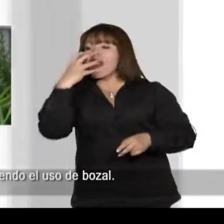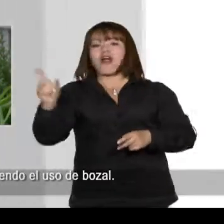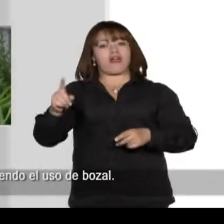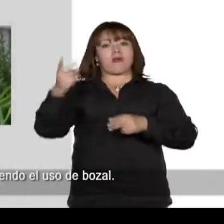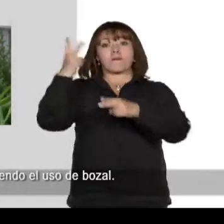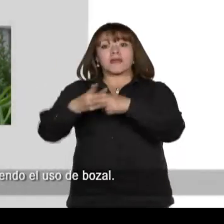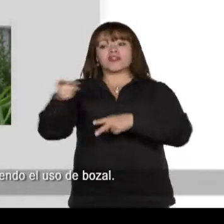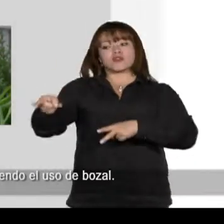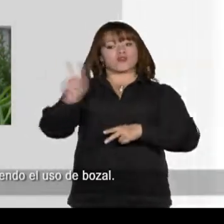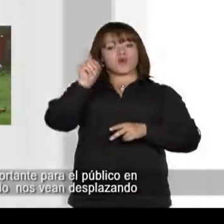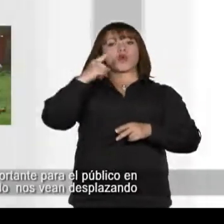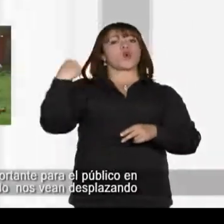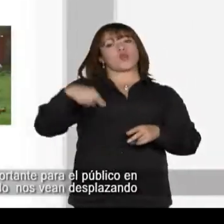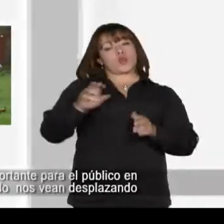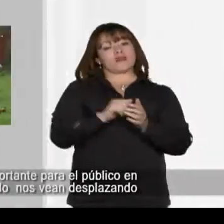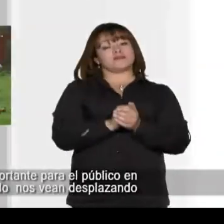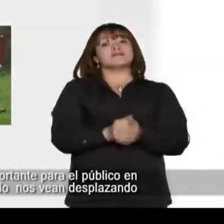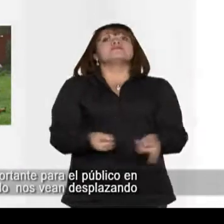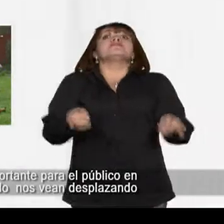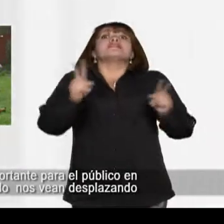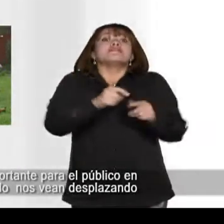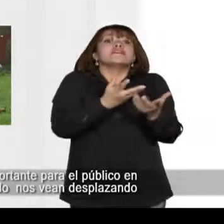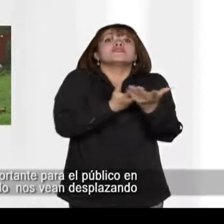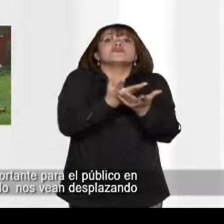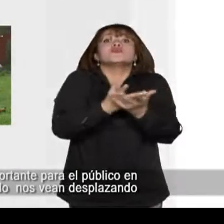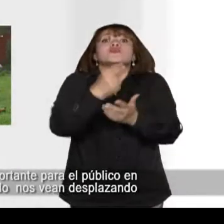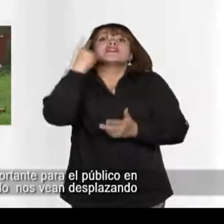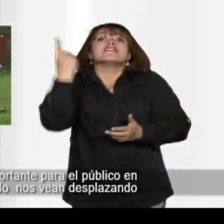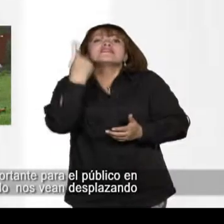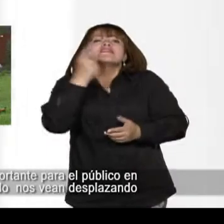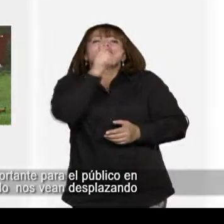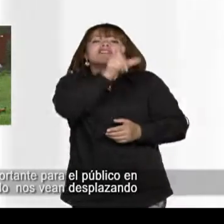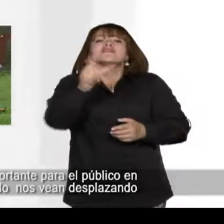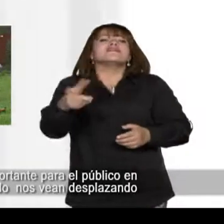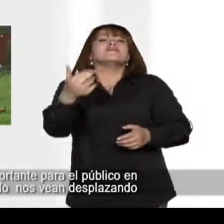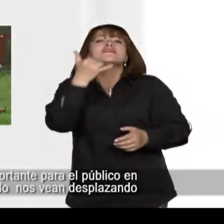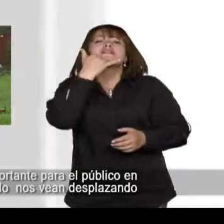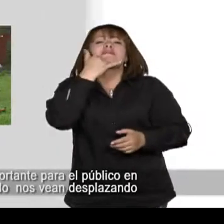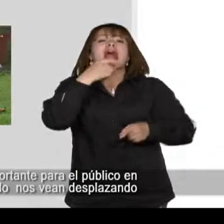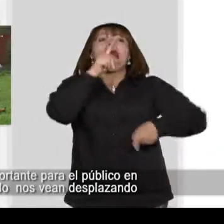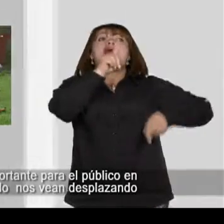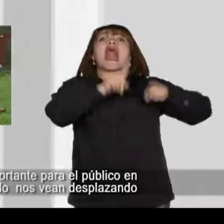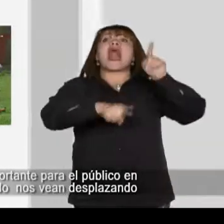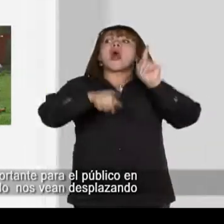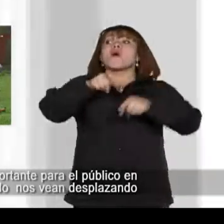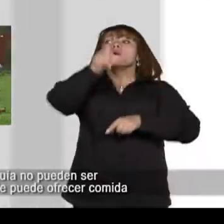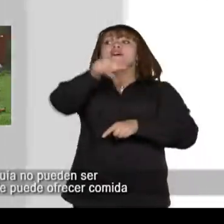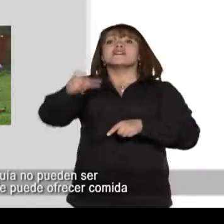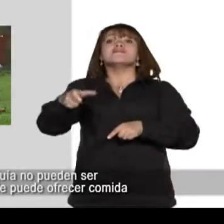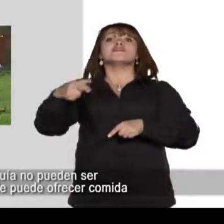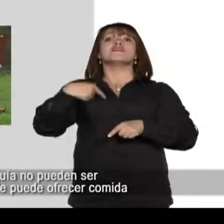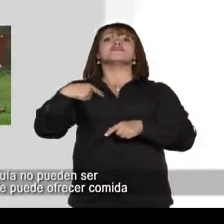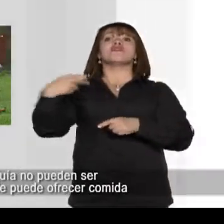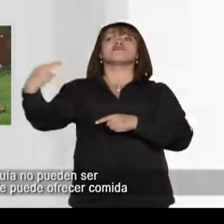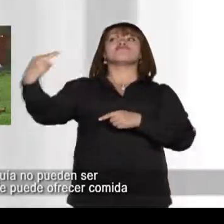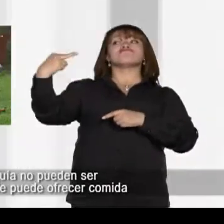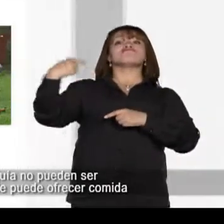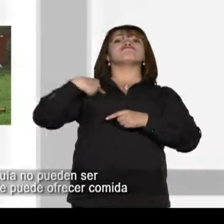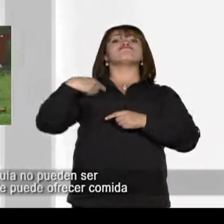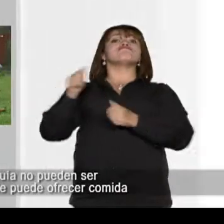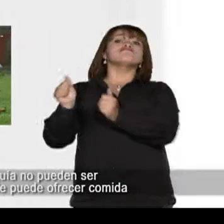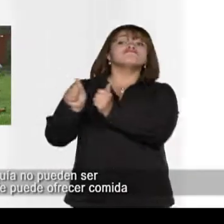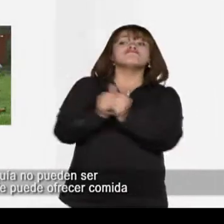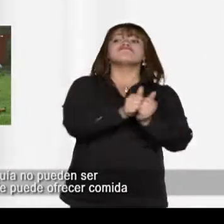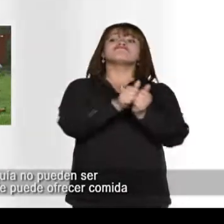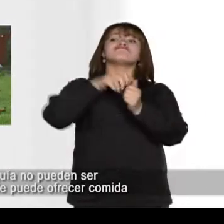exigiendo el uso del bozal. Una observación importante para el público en general es que cuando nos vean desplazando con el perro guía